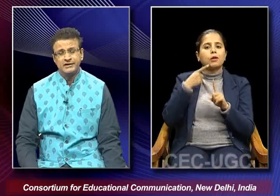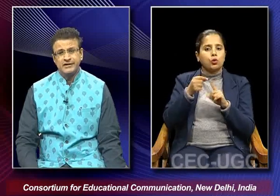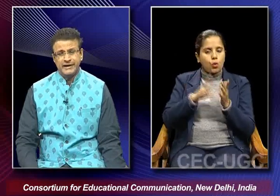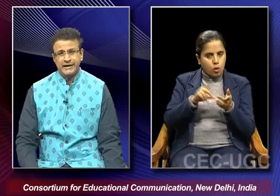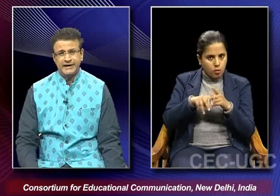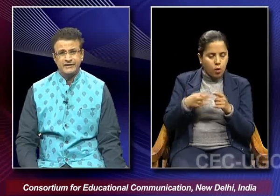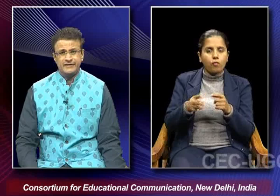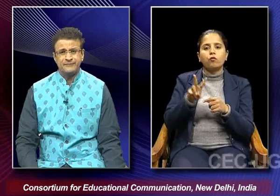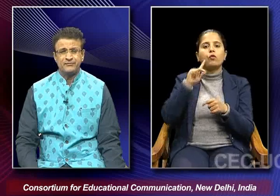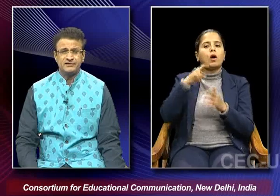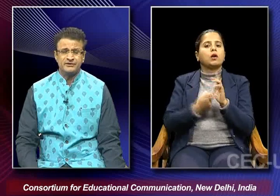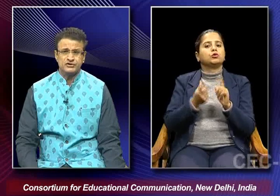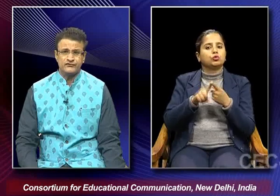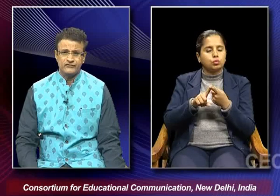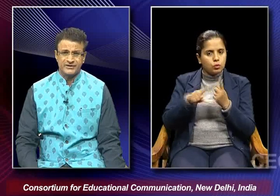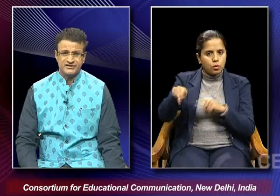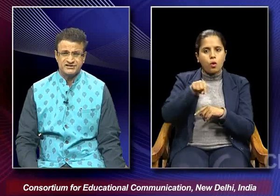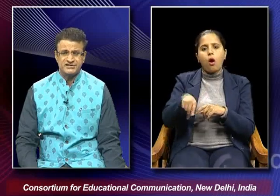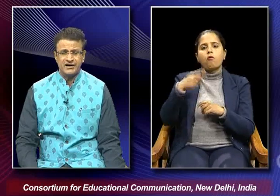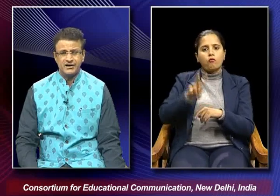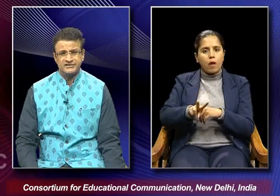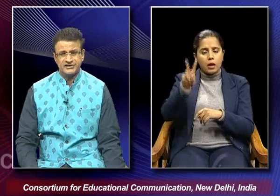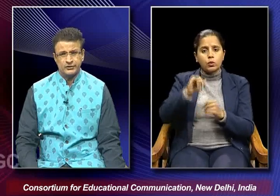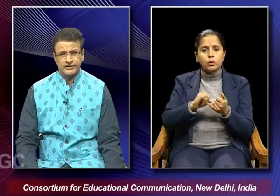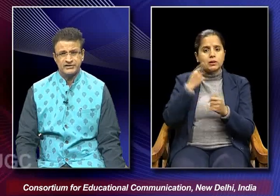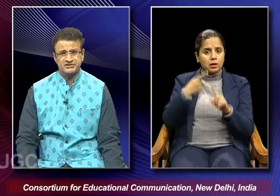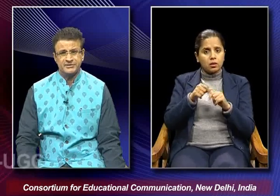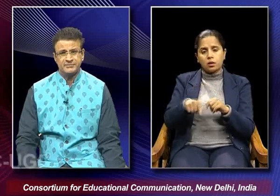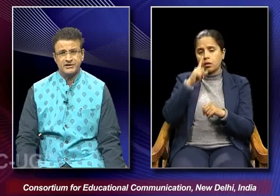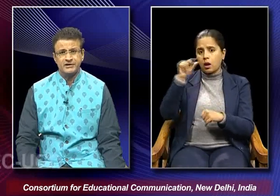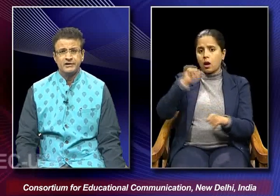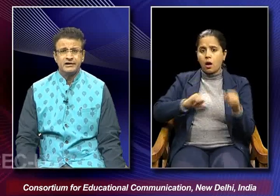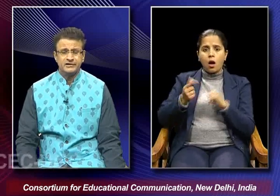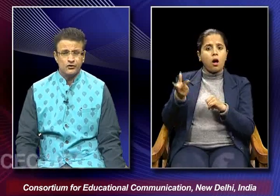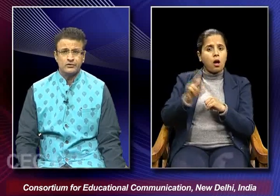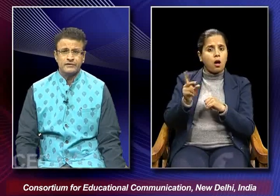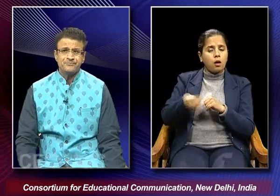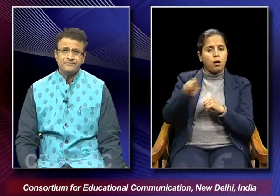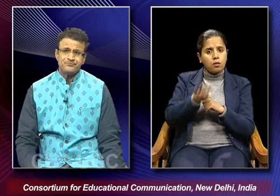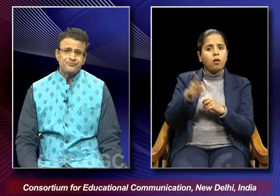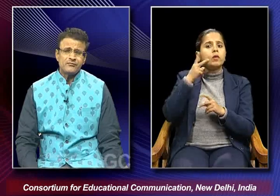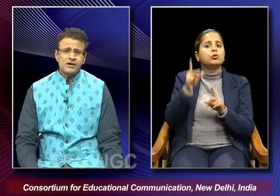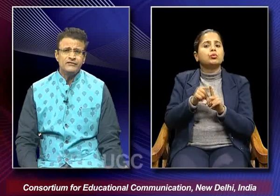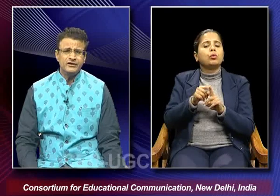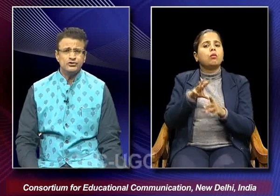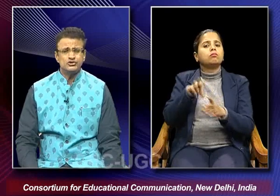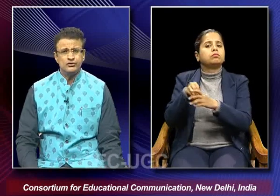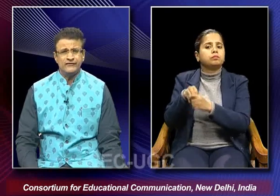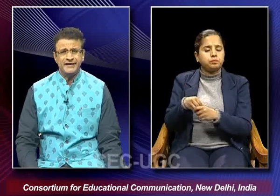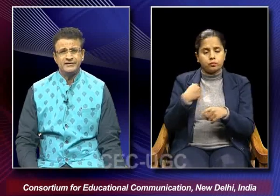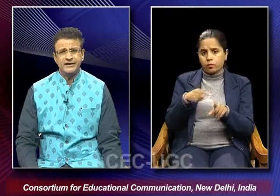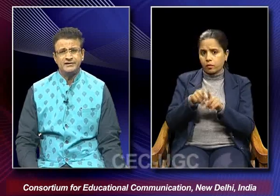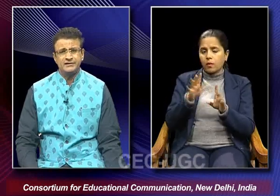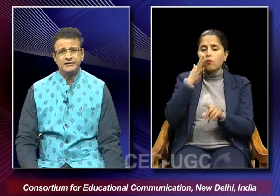and the image of women as sita as a heroine is repeatedly involved we also